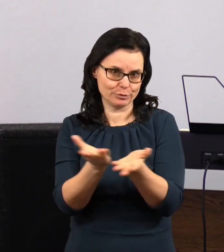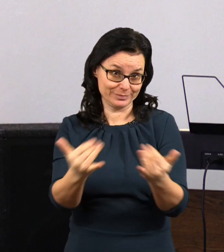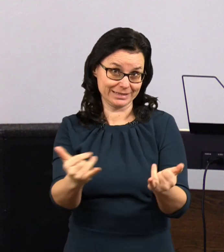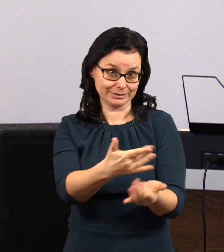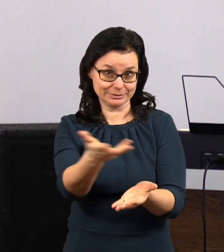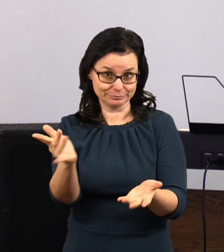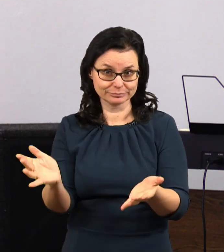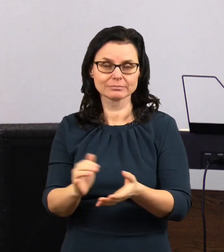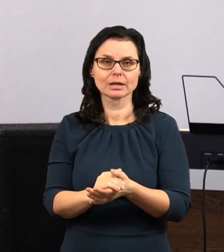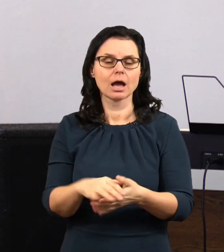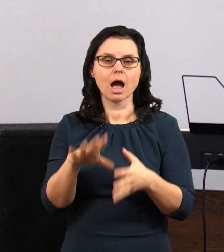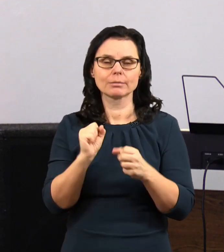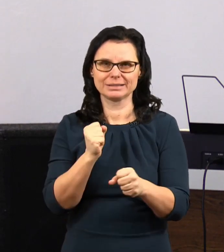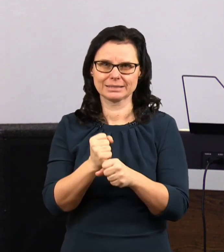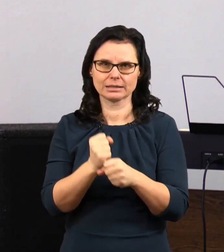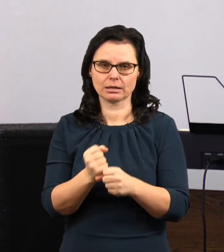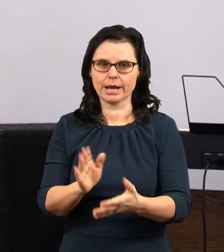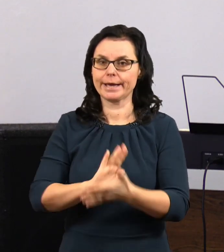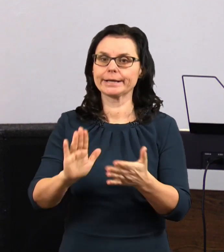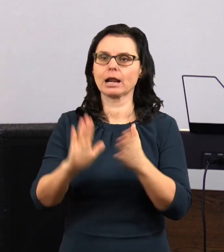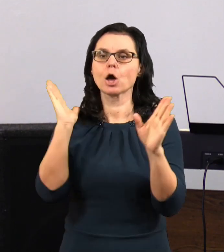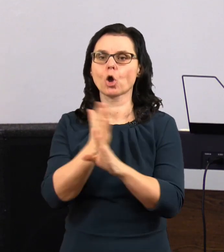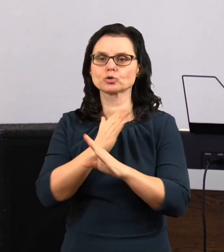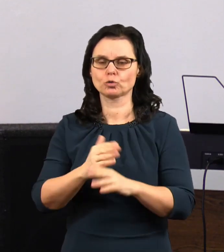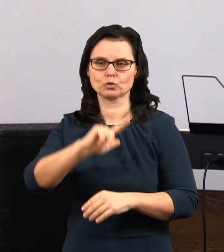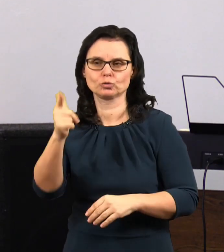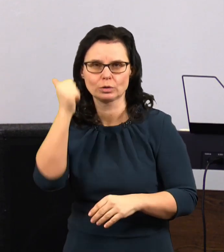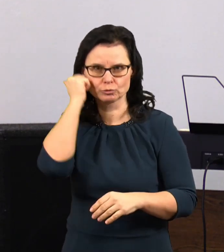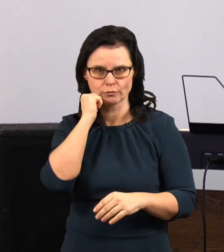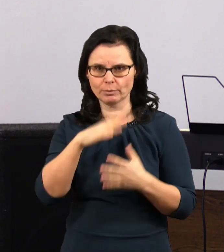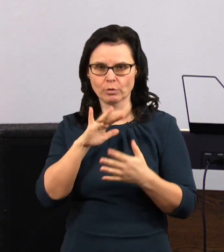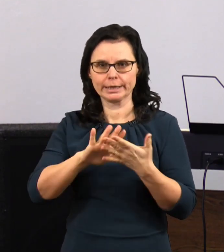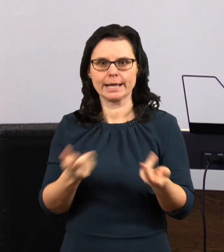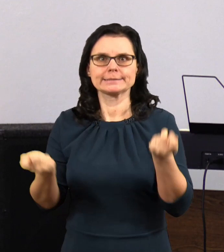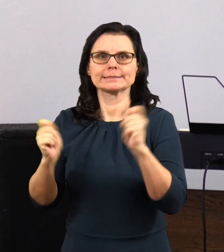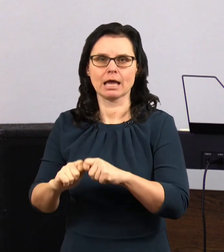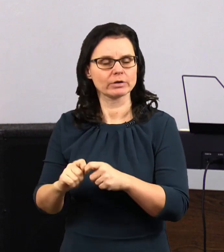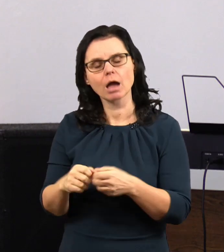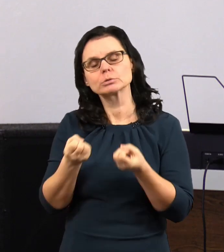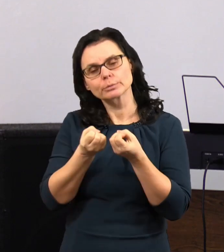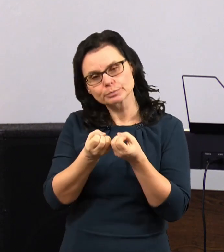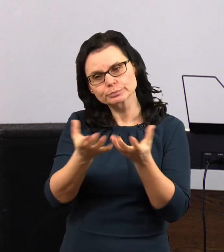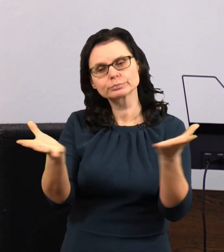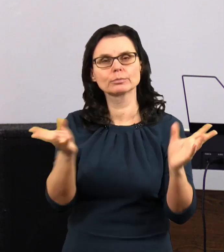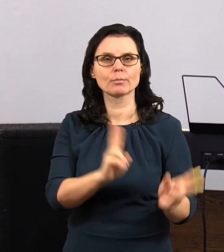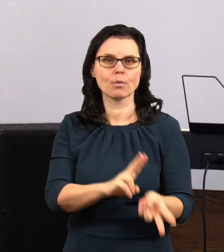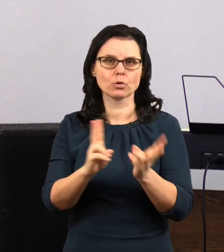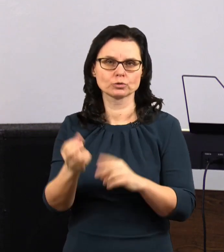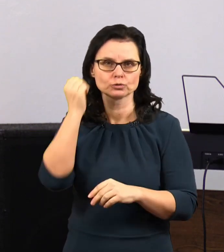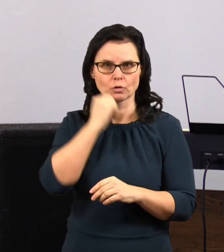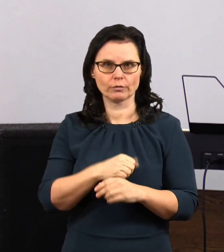nedělali nějaké unáhlené soudy o někom nebo závěry, abyste dali prostor každému člověku nebo